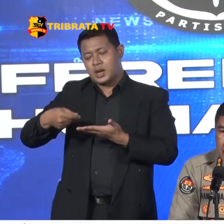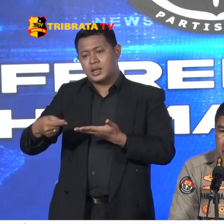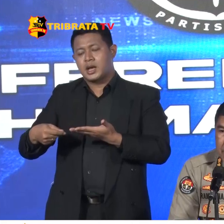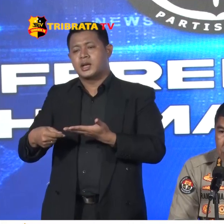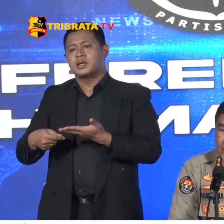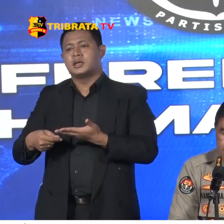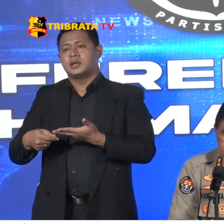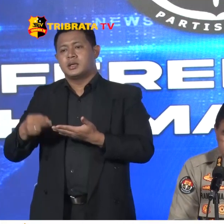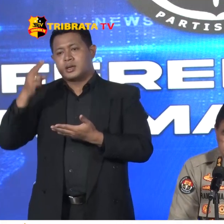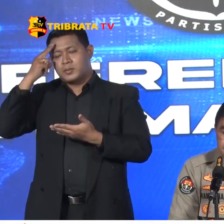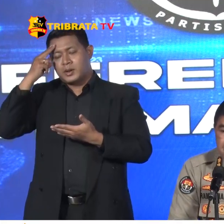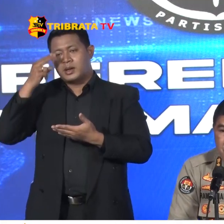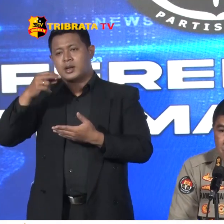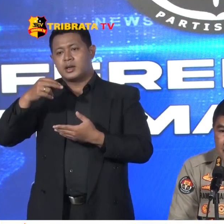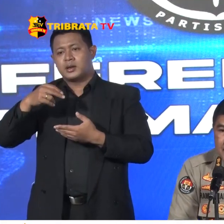Polri